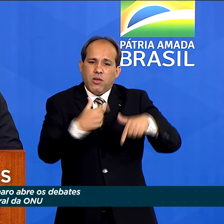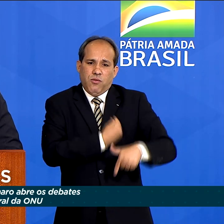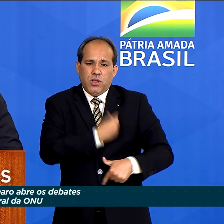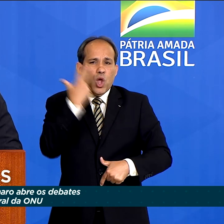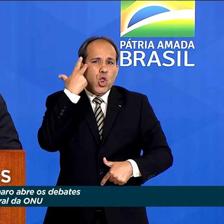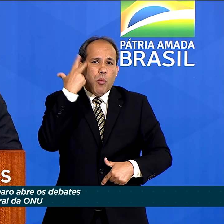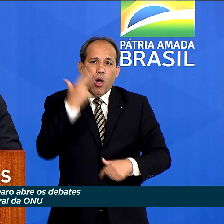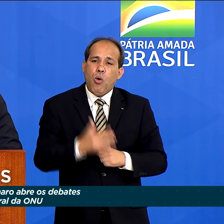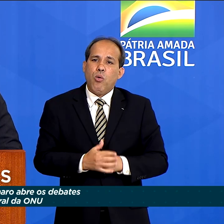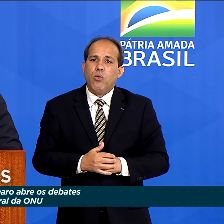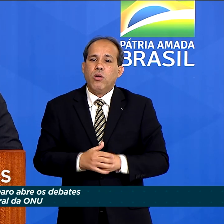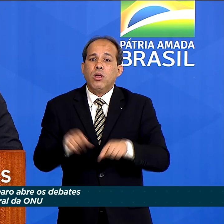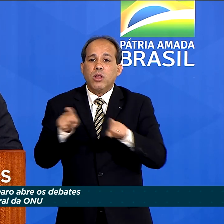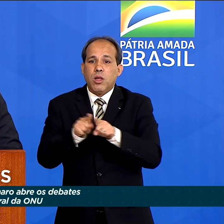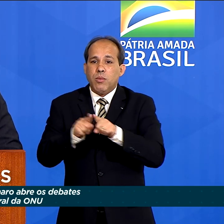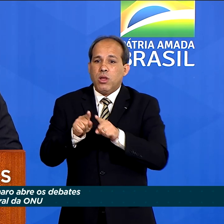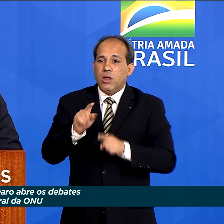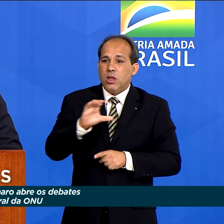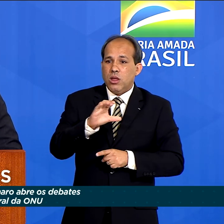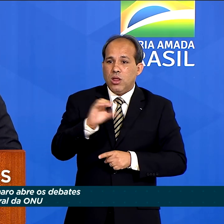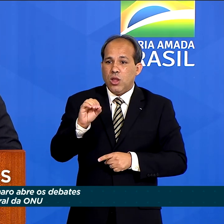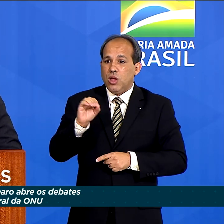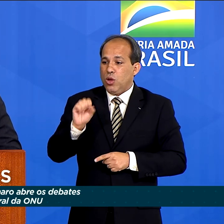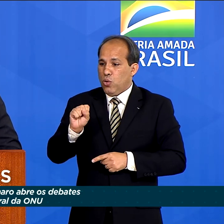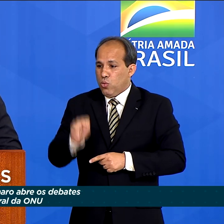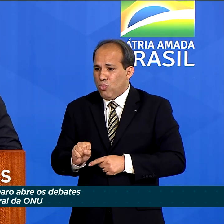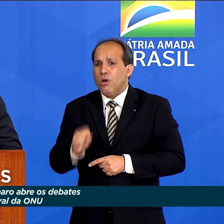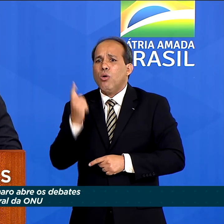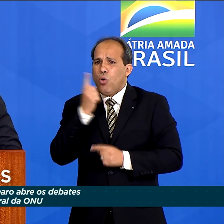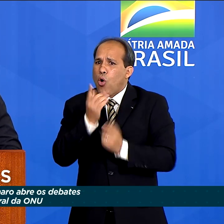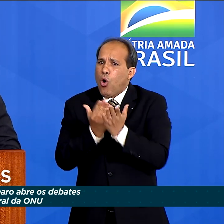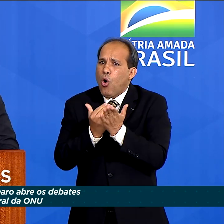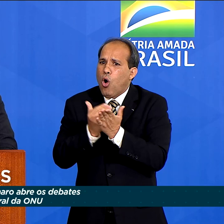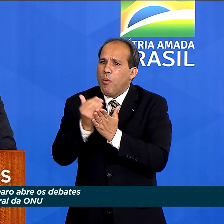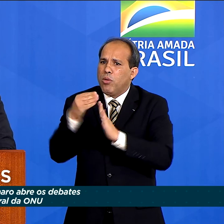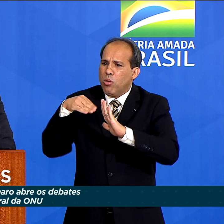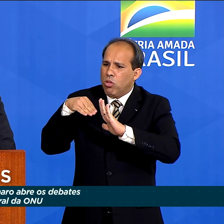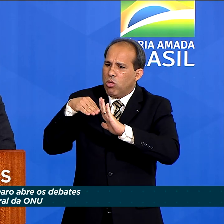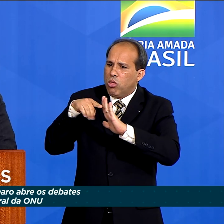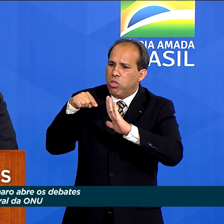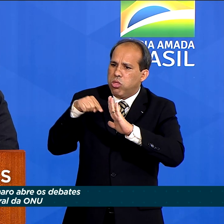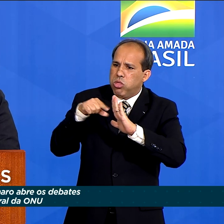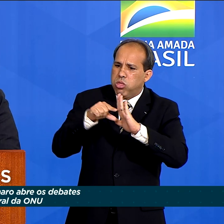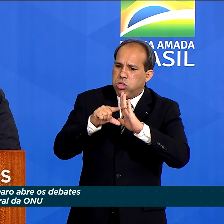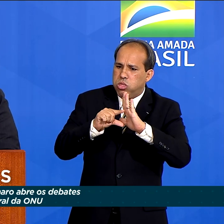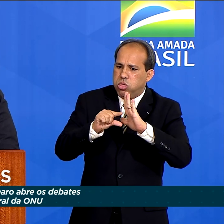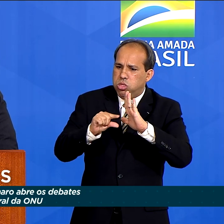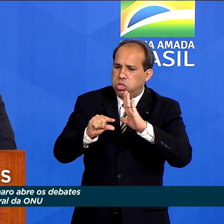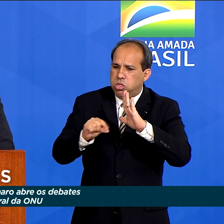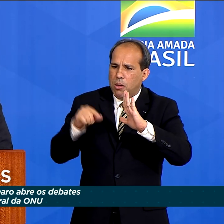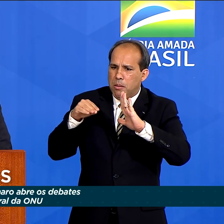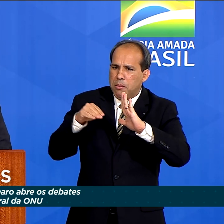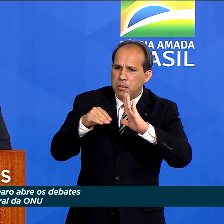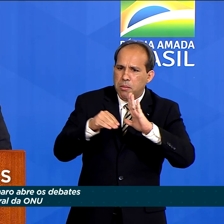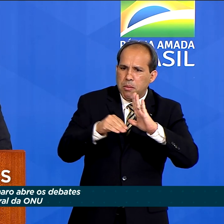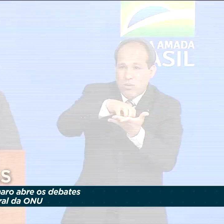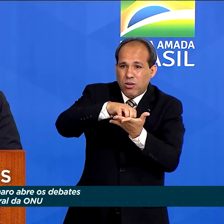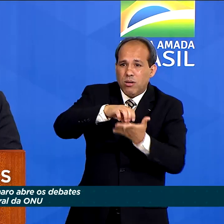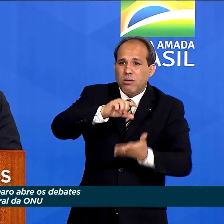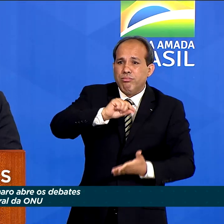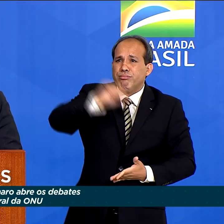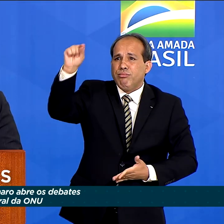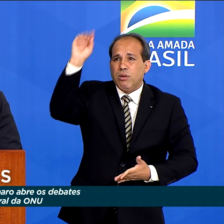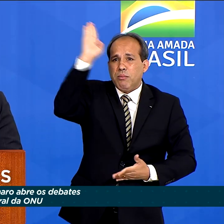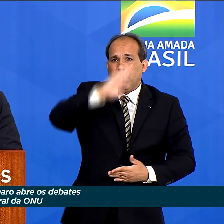No centro-sul, a tendência de queda é clara. E já podemos visualizar o retorno à normalidade muito em breve.